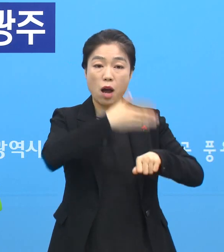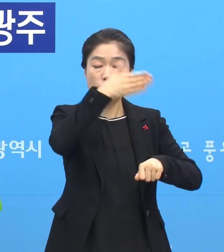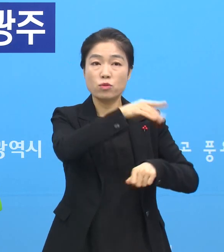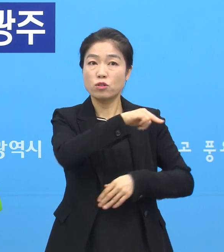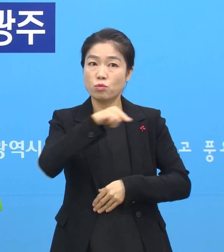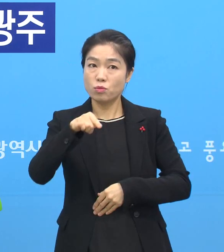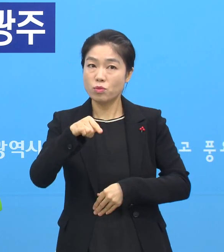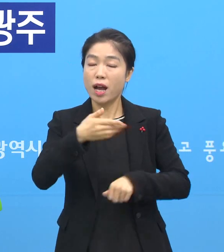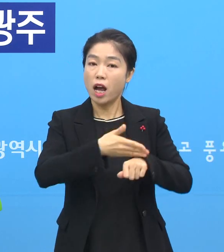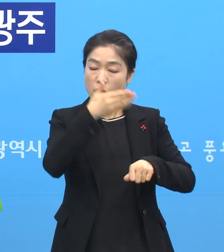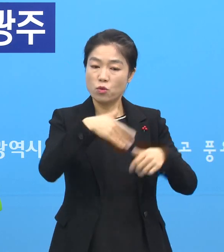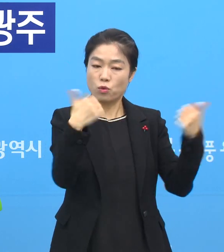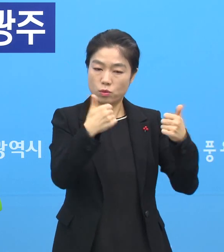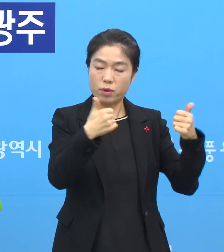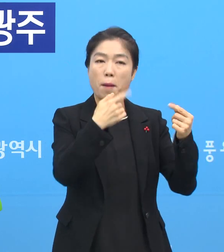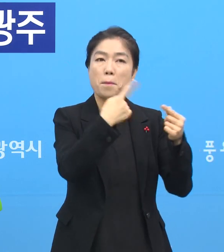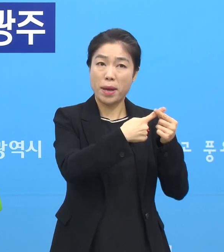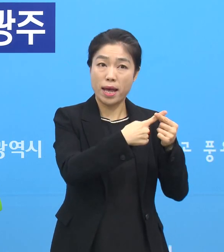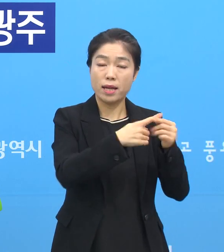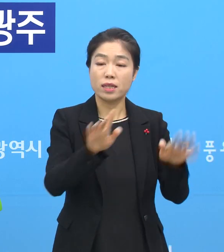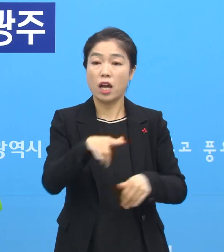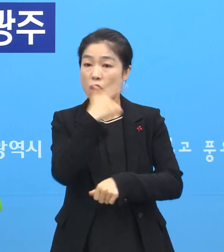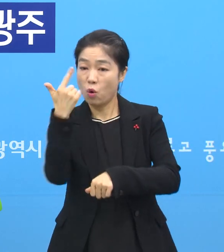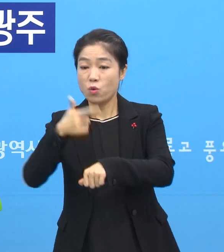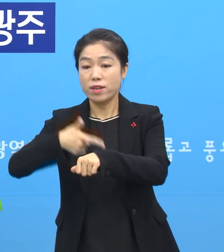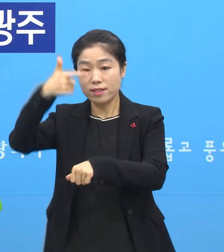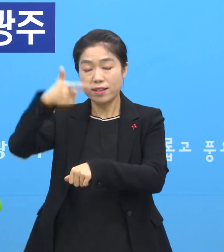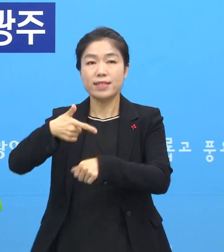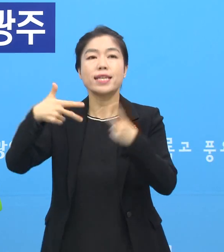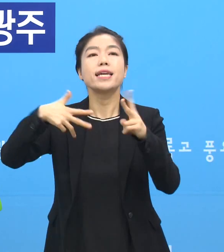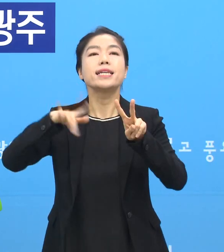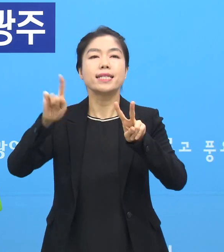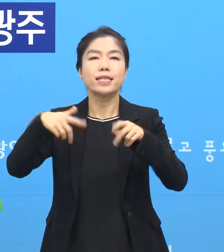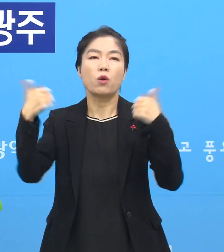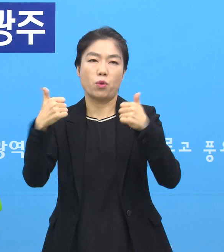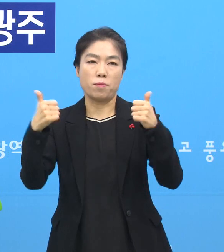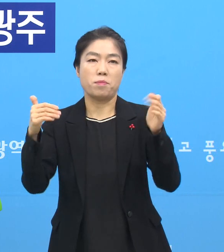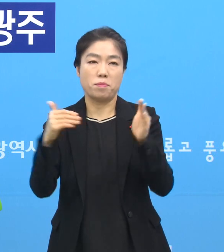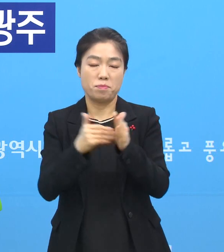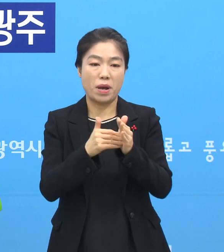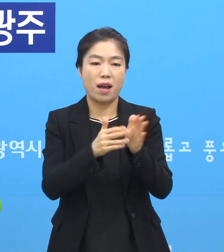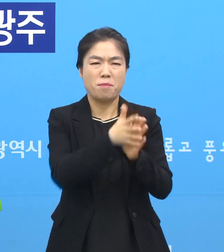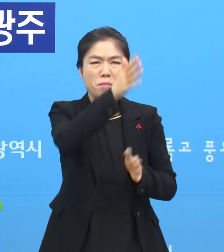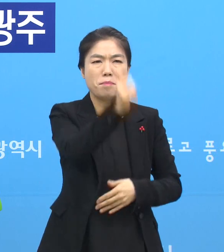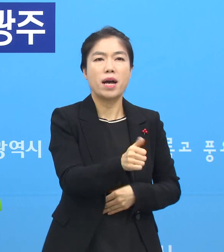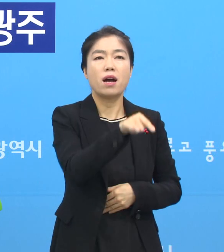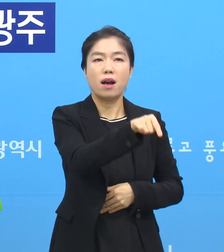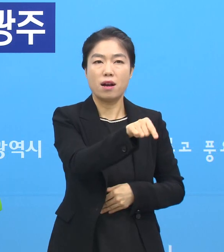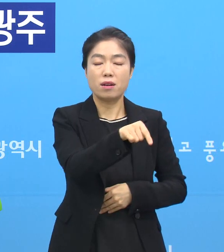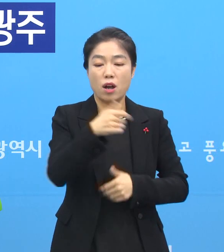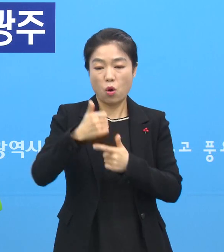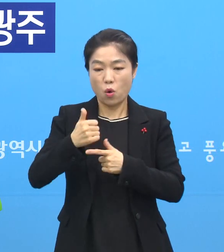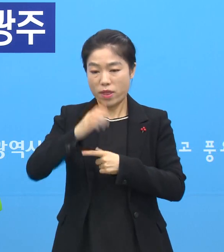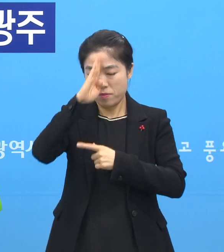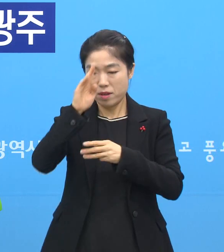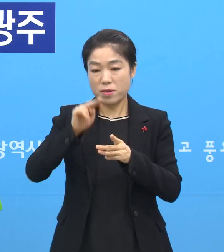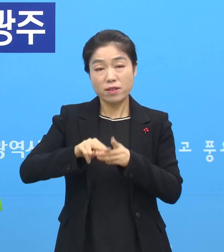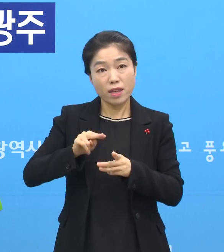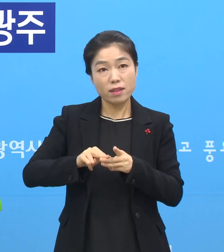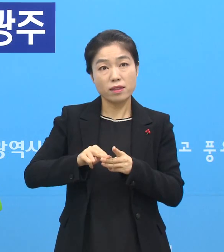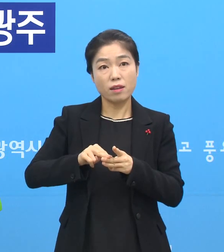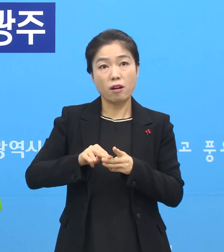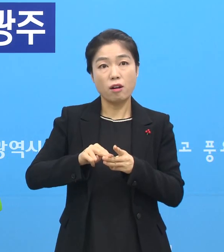또 9시에 회의 한 번, 6시에 2차 회의를 거쳐서 주로 중수본 신속대응반과 호남권 질병센터,